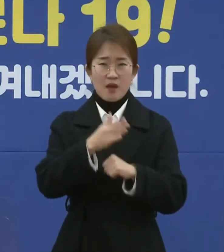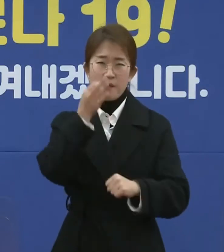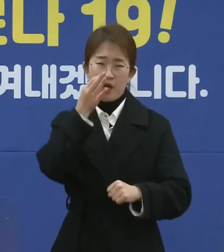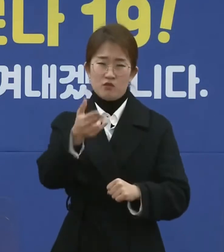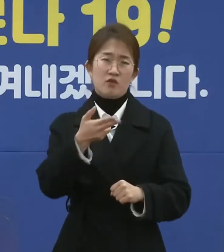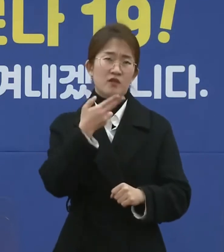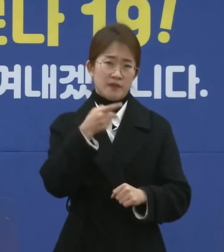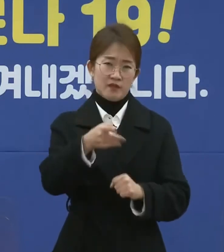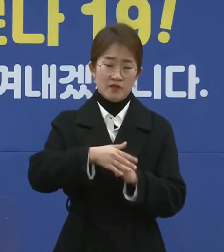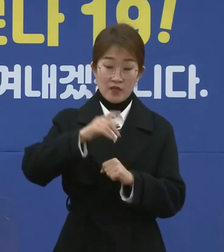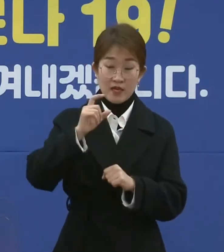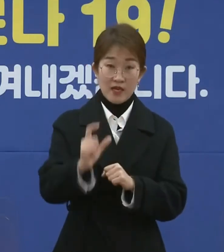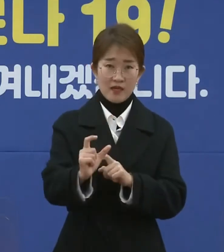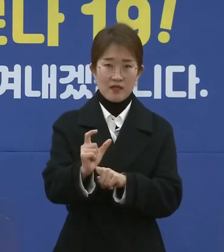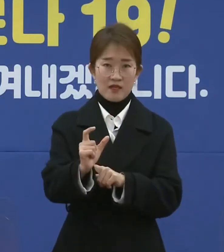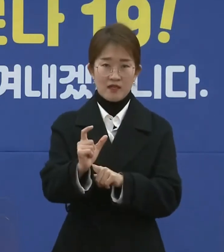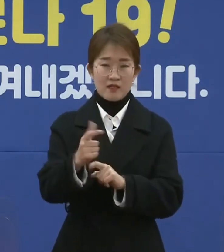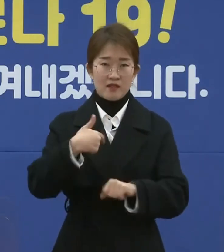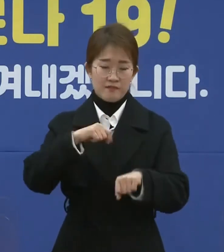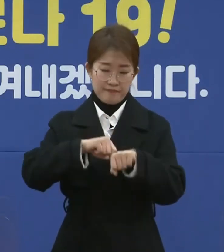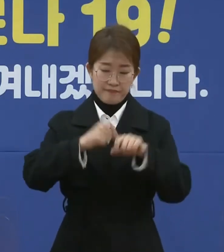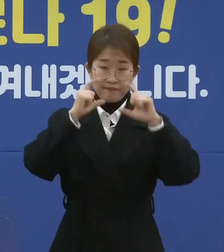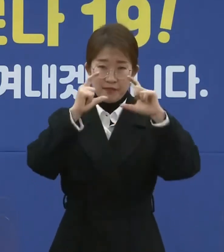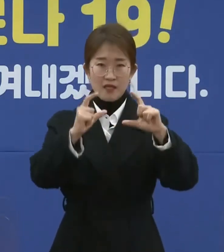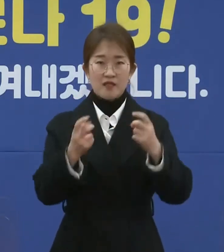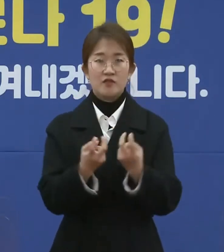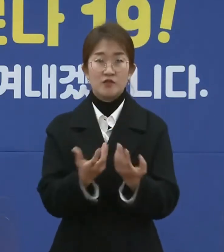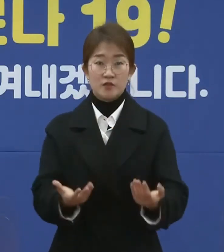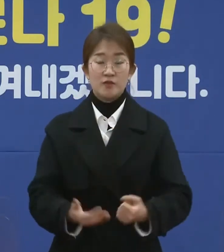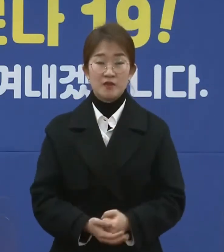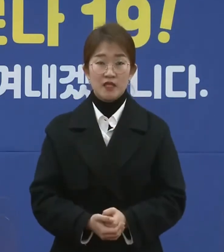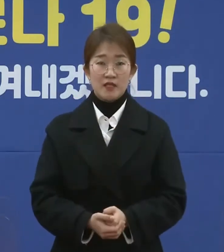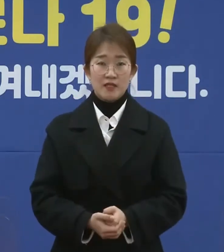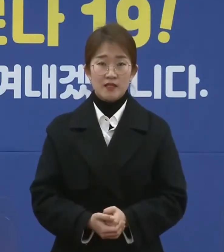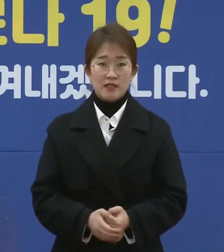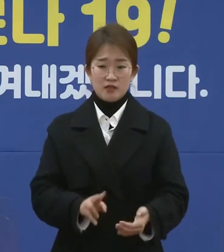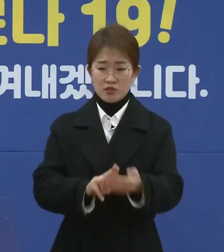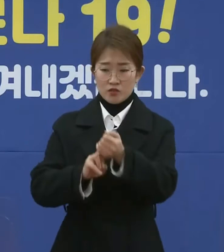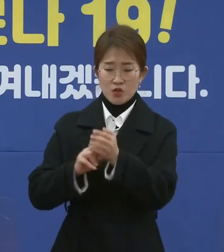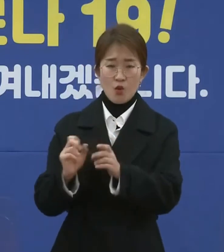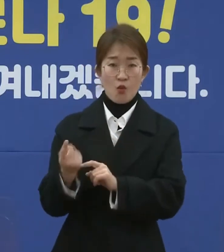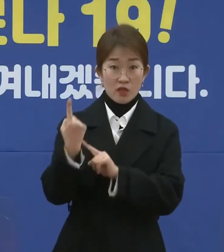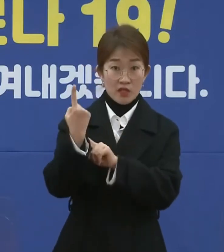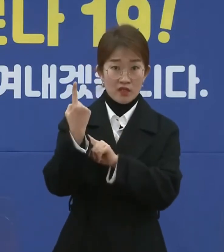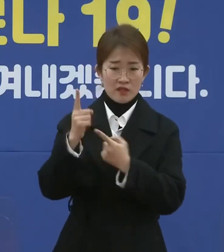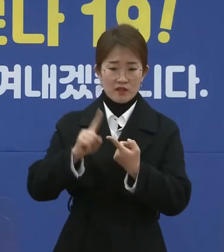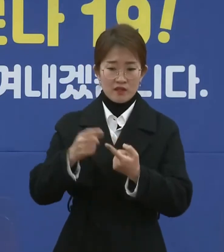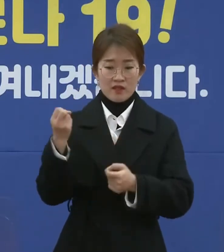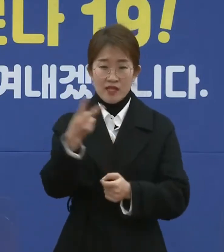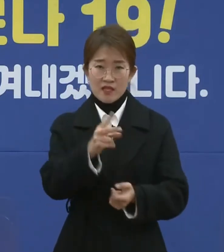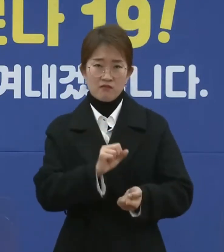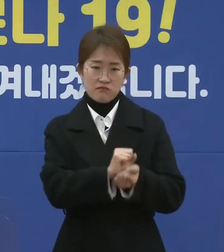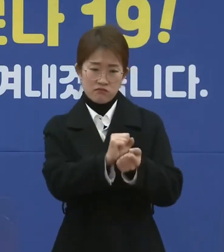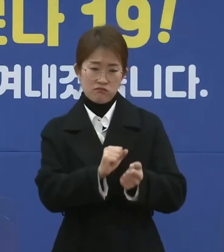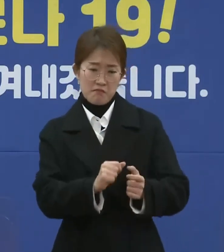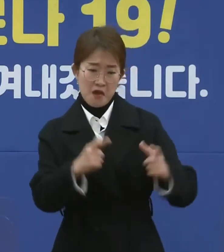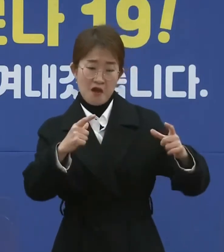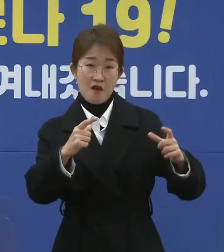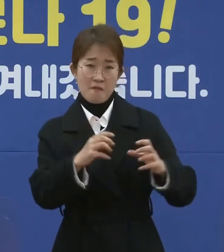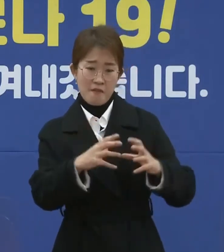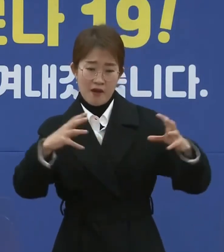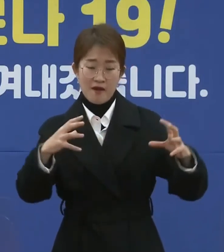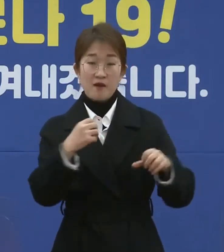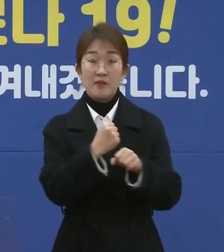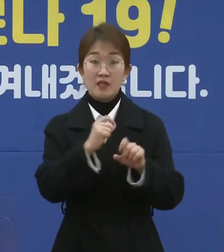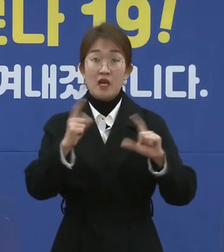따라 강력하게 제재하지 않을 수 없습니다. 숨은 감염원이 재확산의 시한폭탄이 되지